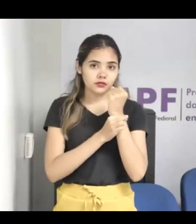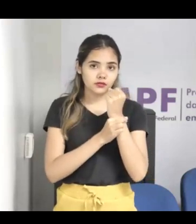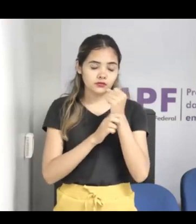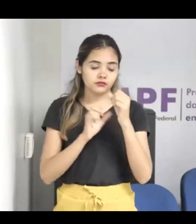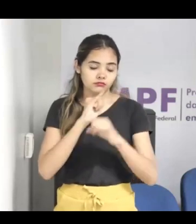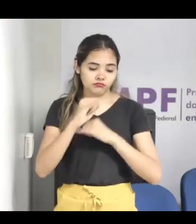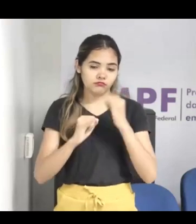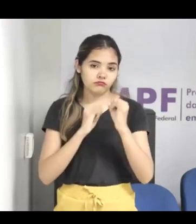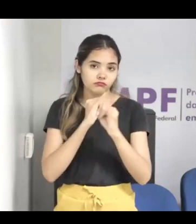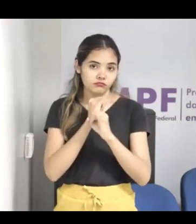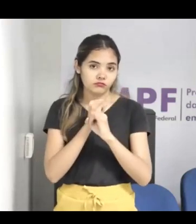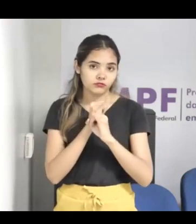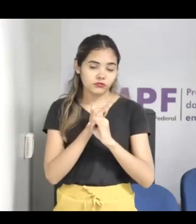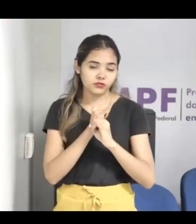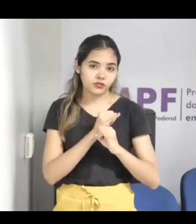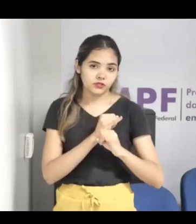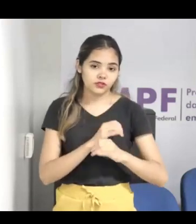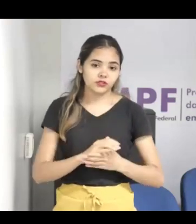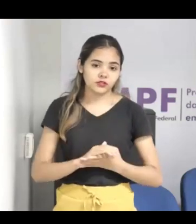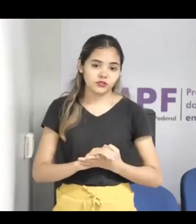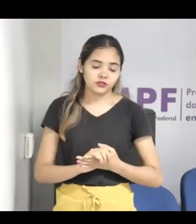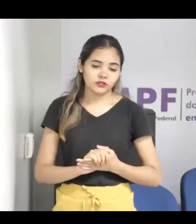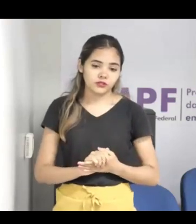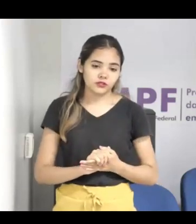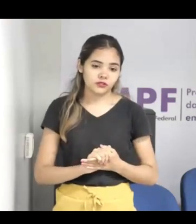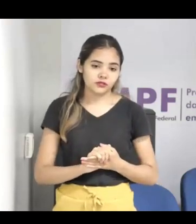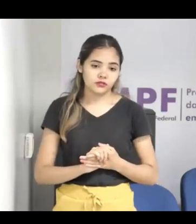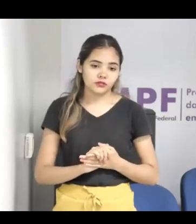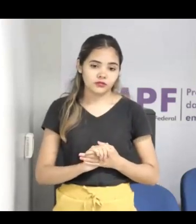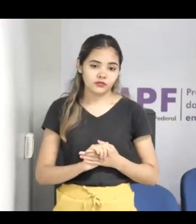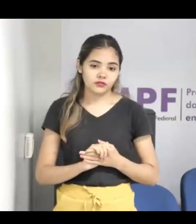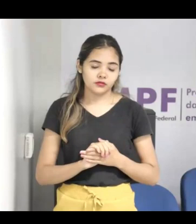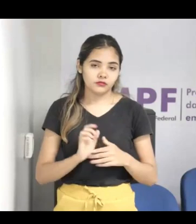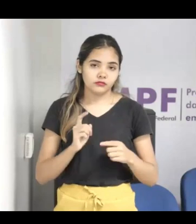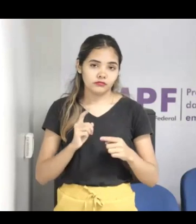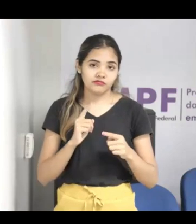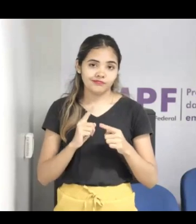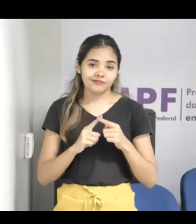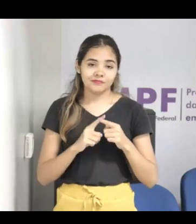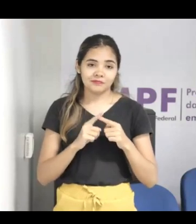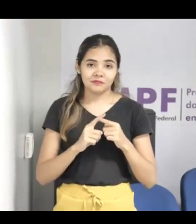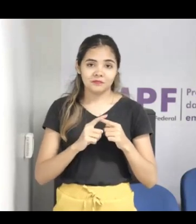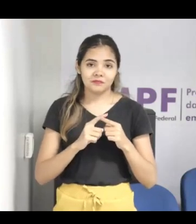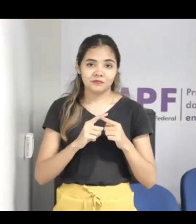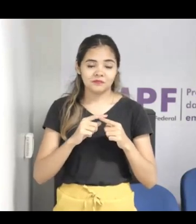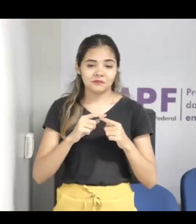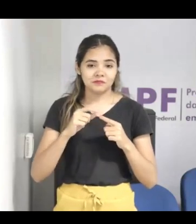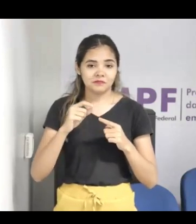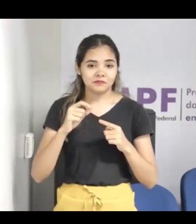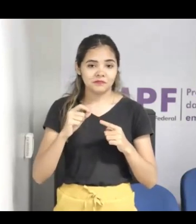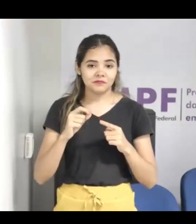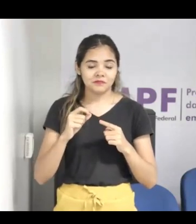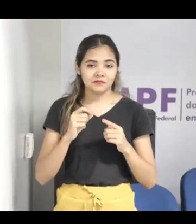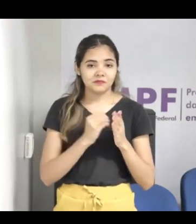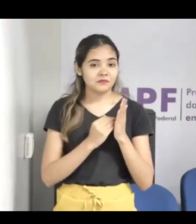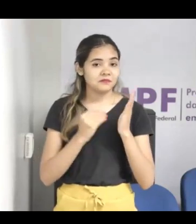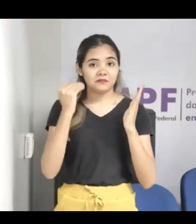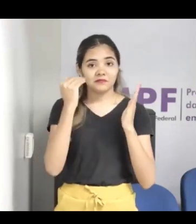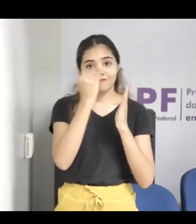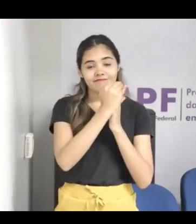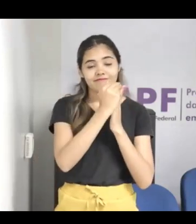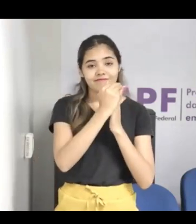crescendo muito, né? Da pandemia para cá, ele vem aumentando cada vez mais, né? Que as crianças estão usando cada vez mais o